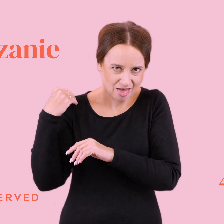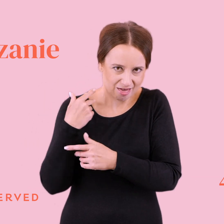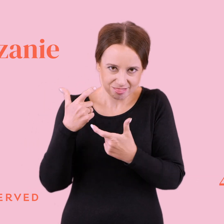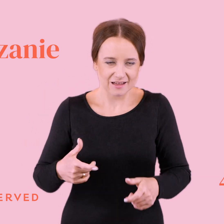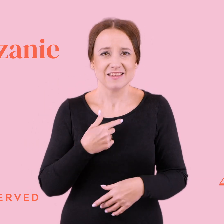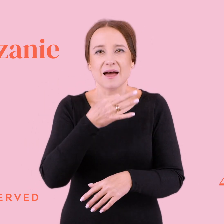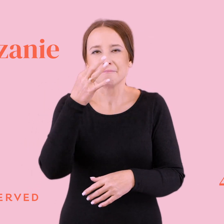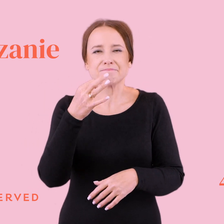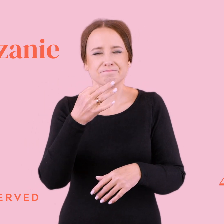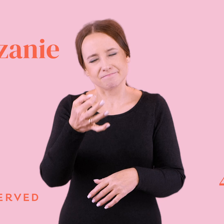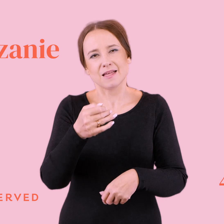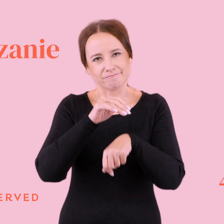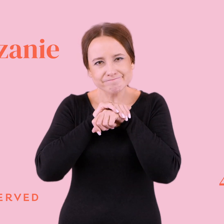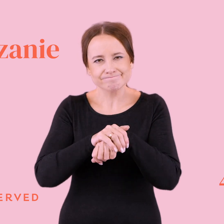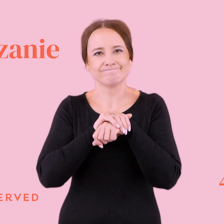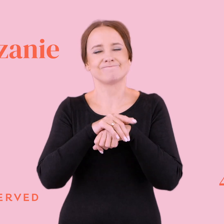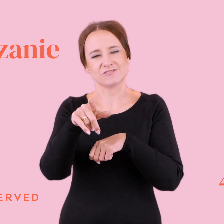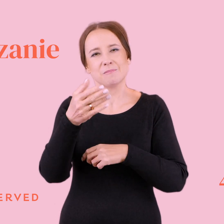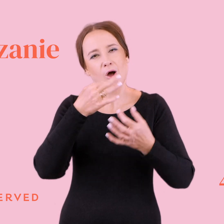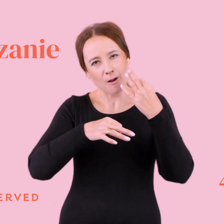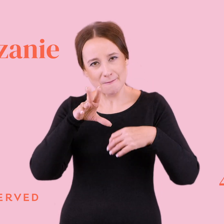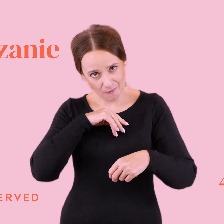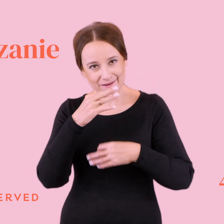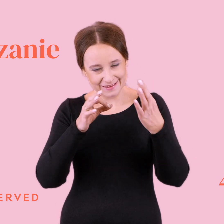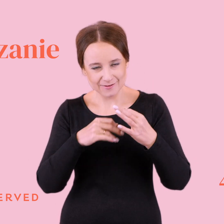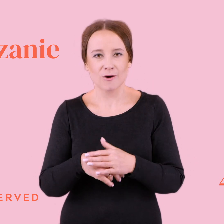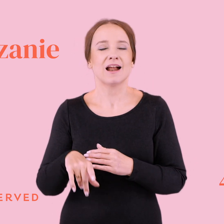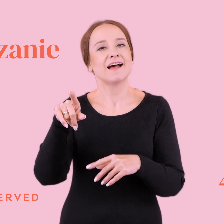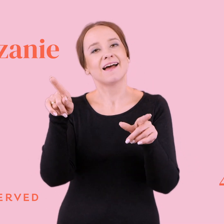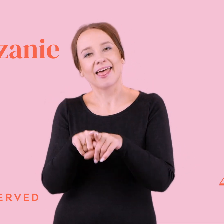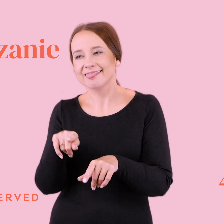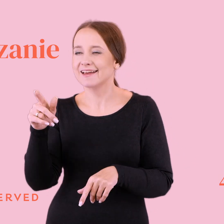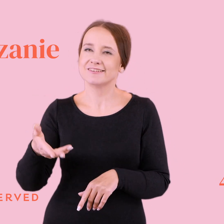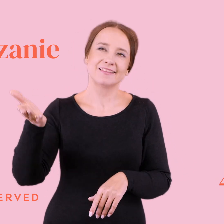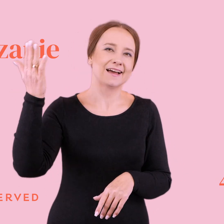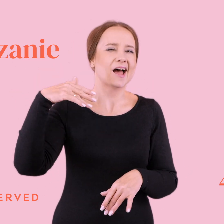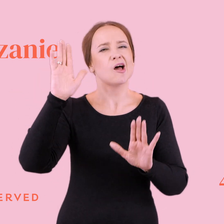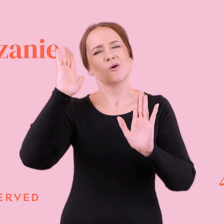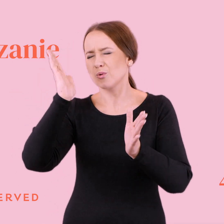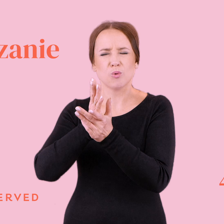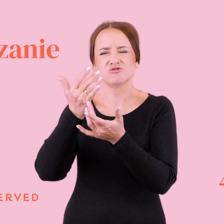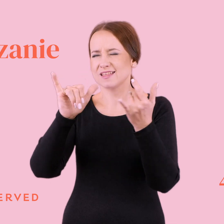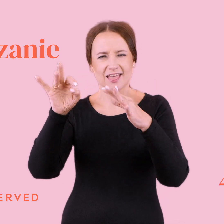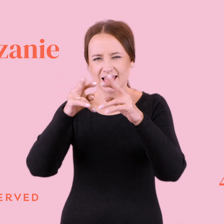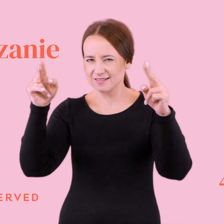prosząc o zgodę na opowiedzenie tej historii. I ona już jest ooo też, już hen, hen, daleko. Już ma dzieci, już ma męża, już ma fajny